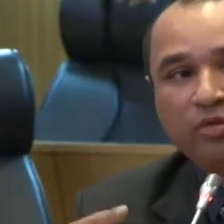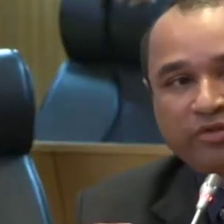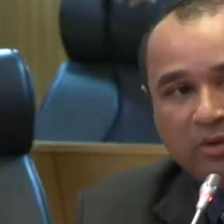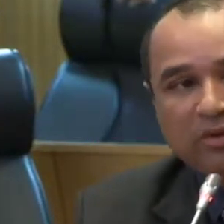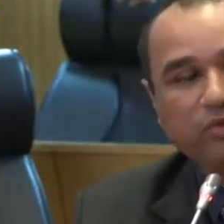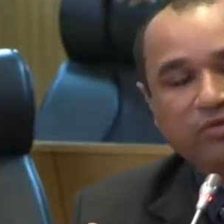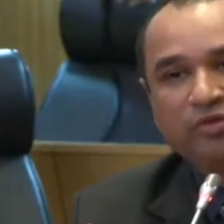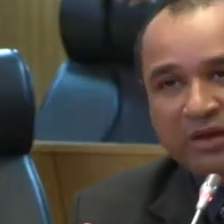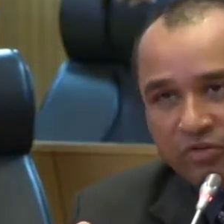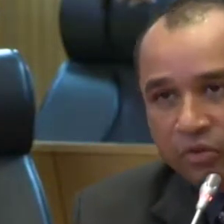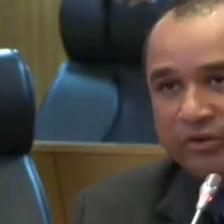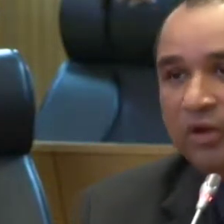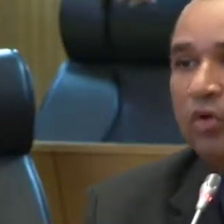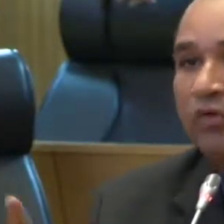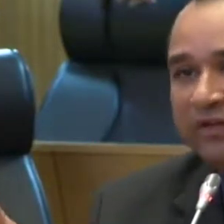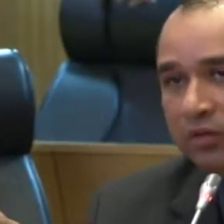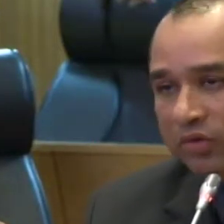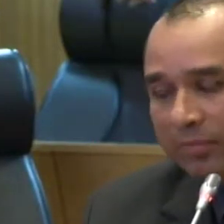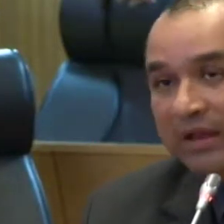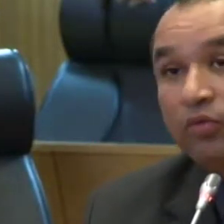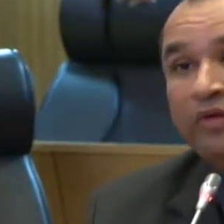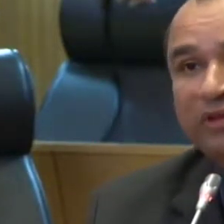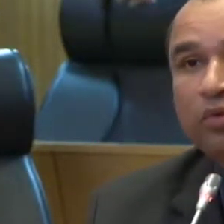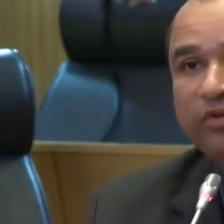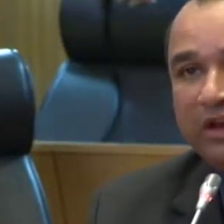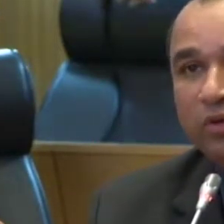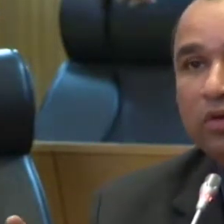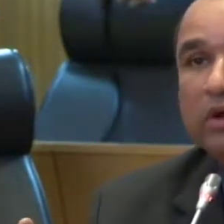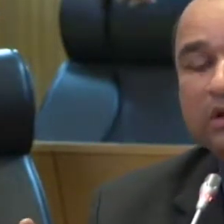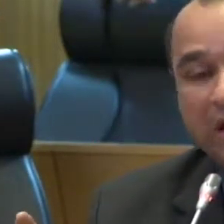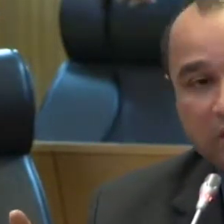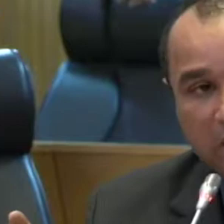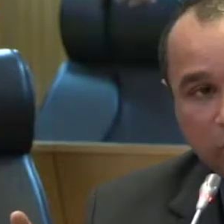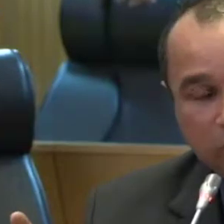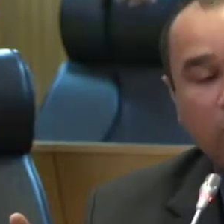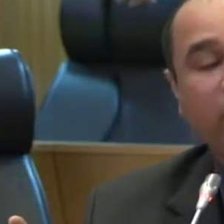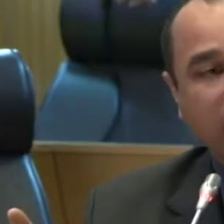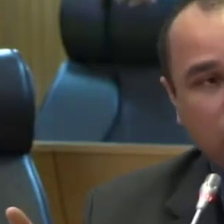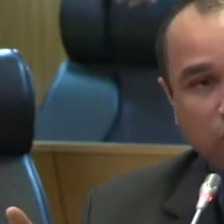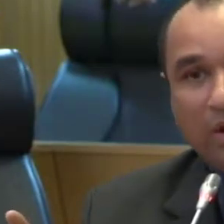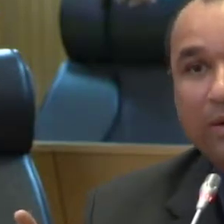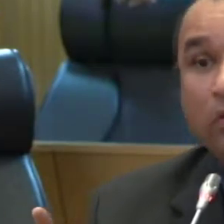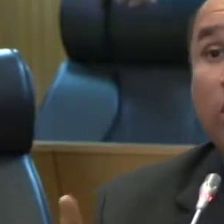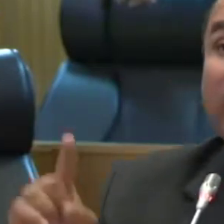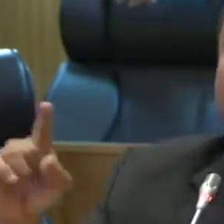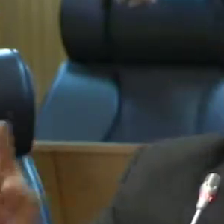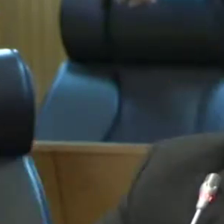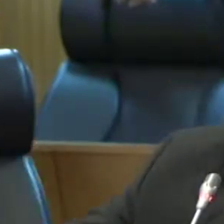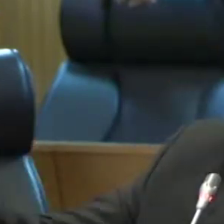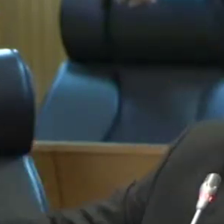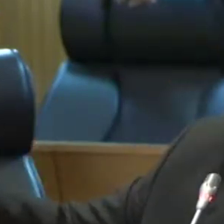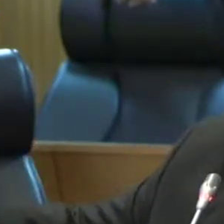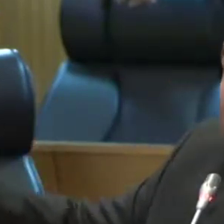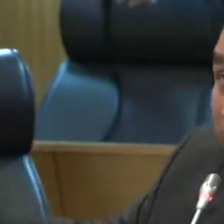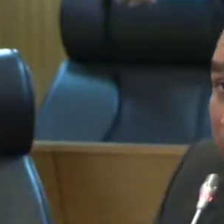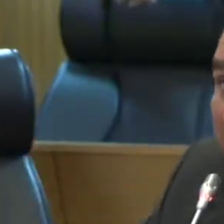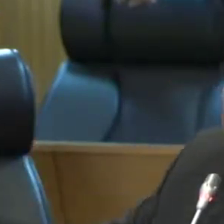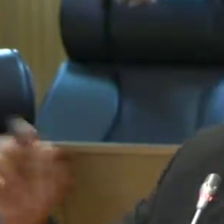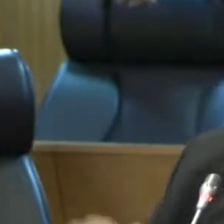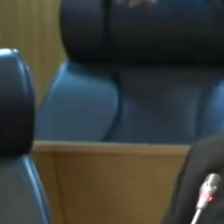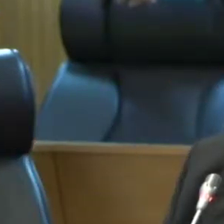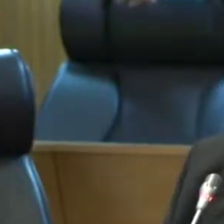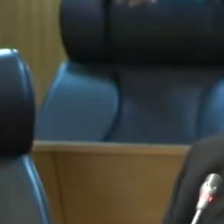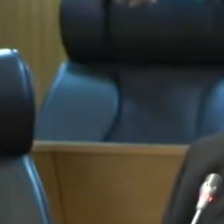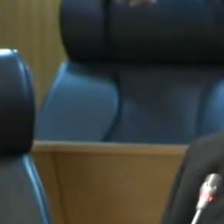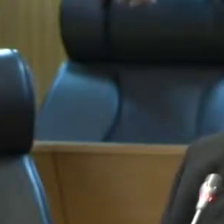buscando a solução, inclusive nos bastidores, conversando com o deputado, conversando com o senador, tentando, conversando com o João Abreu, conversando com o ex-secretário Aluísio